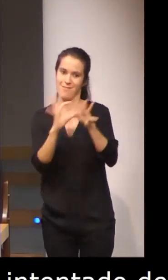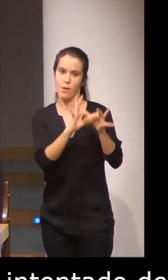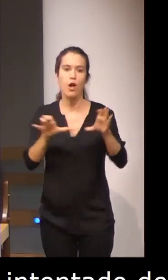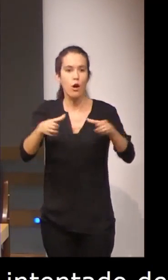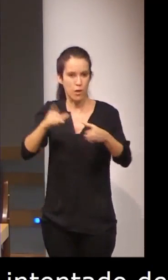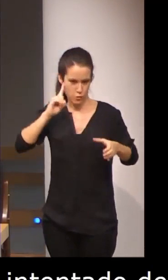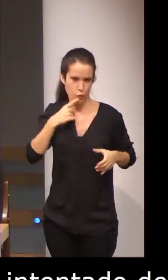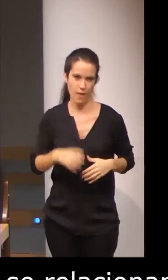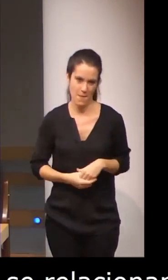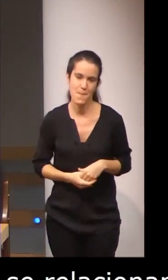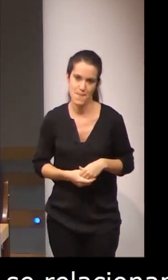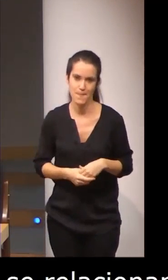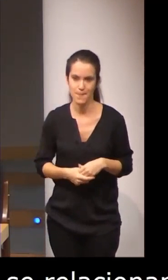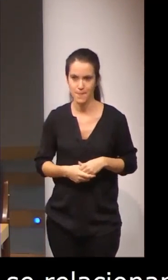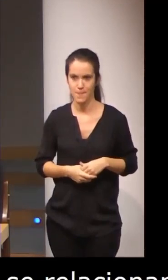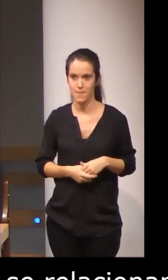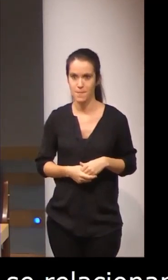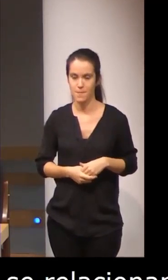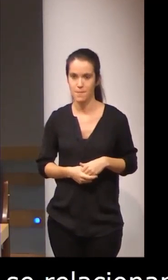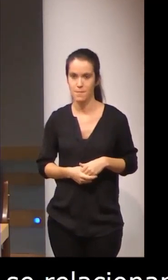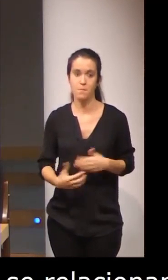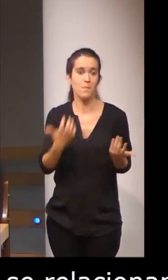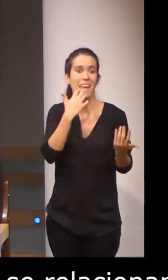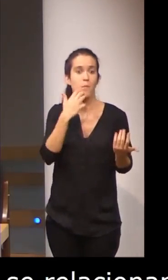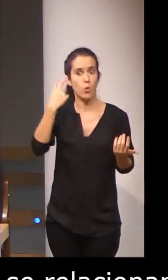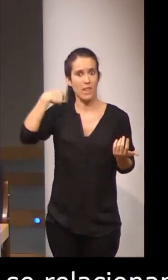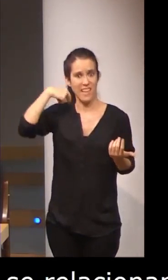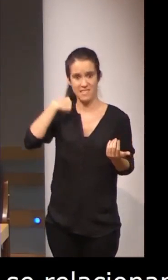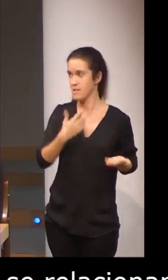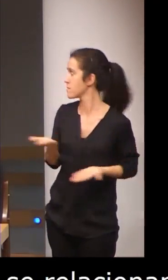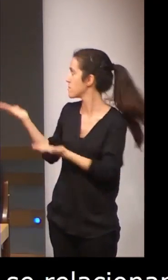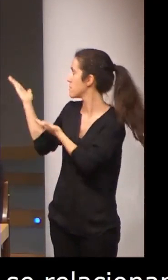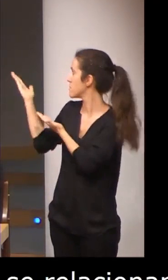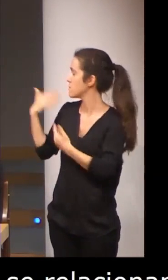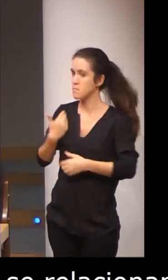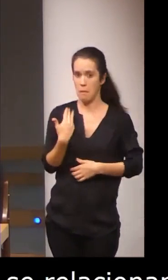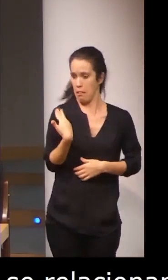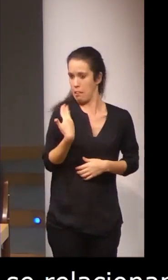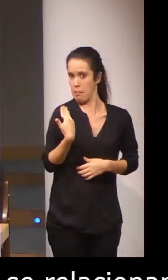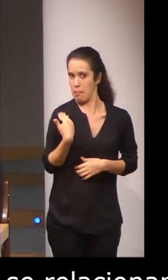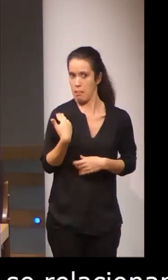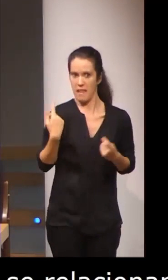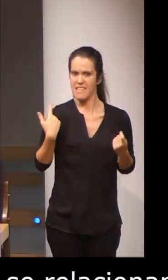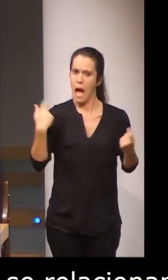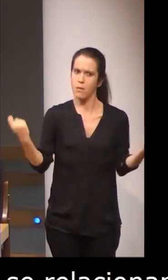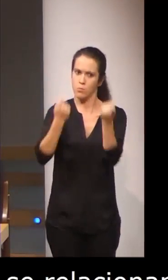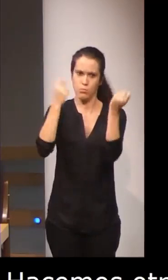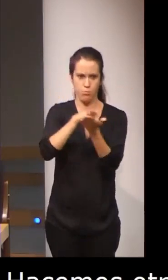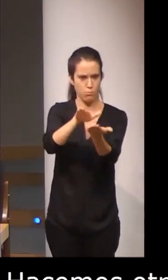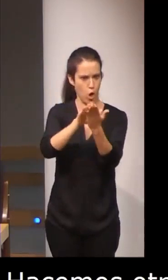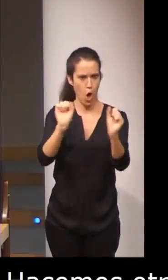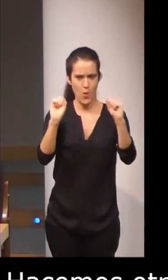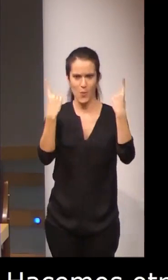sorda. Y este es un ejemplo, una tesis que se defendió hace pocos años y que ya también está publicada. Y que,